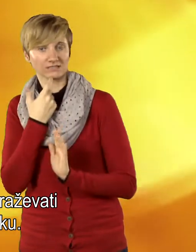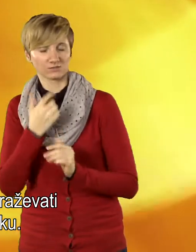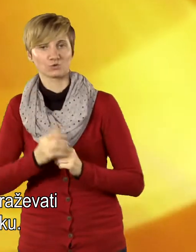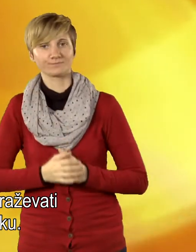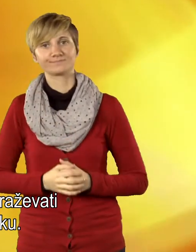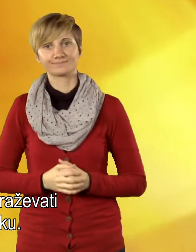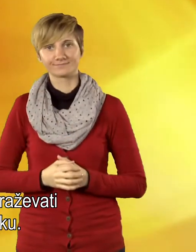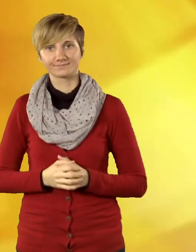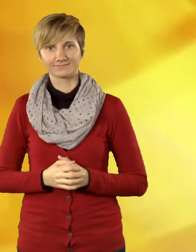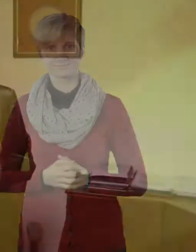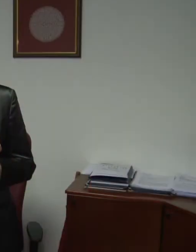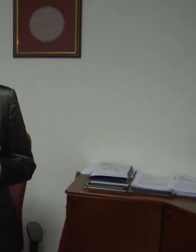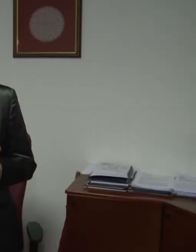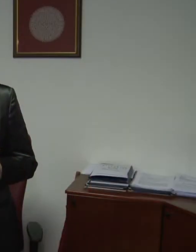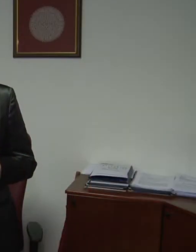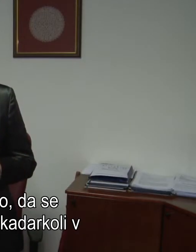v svojem jeziku.